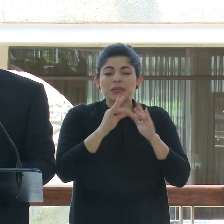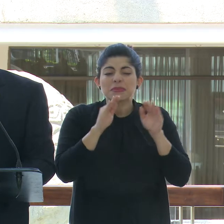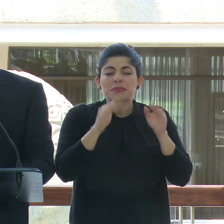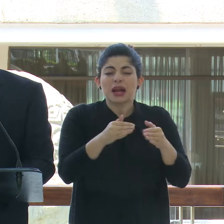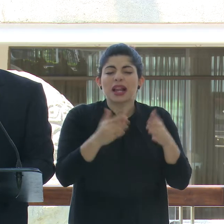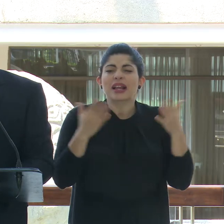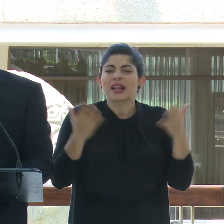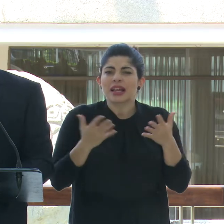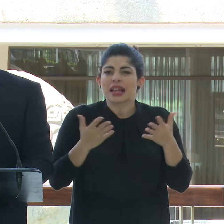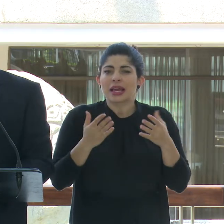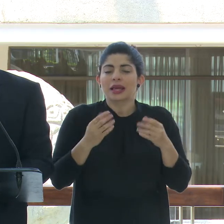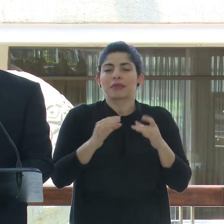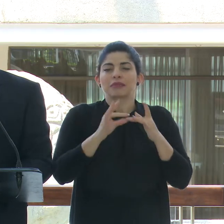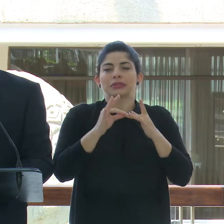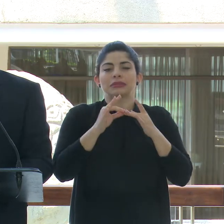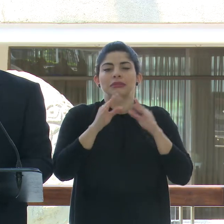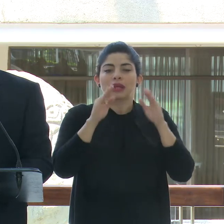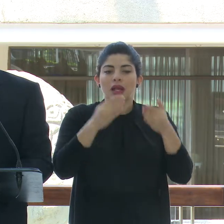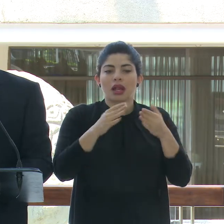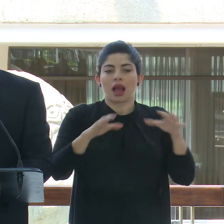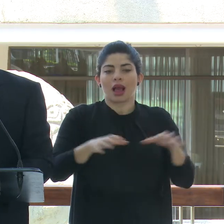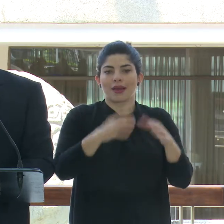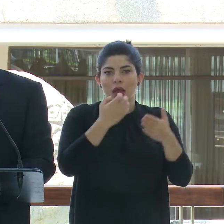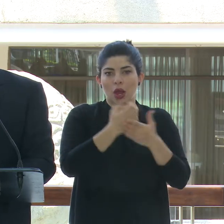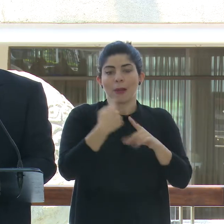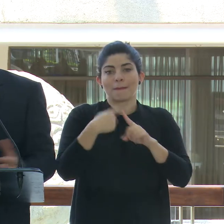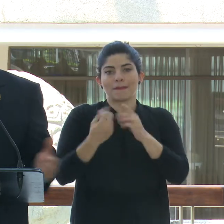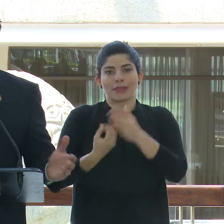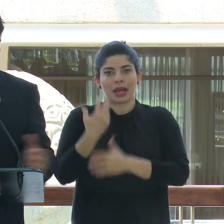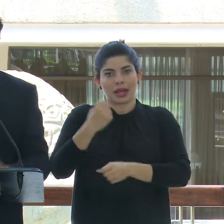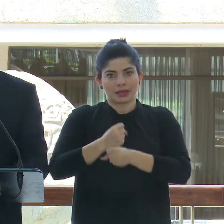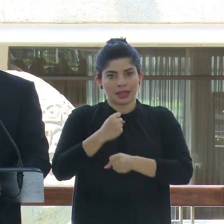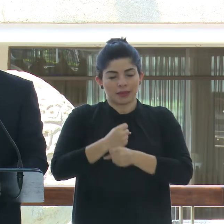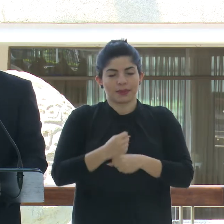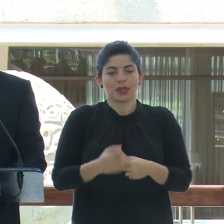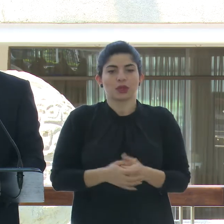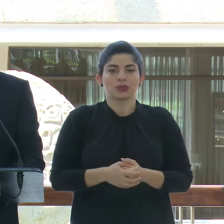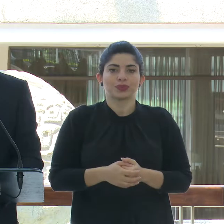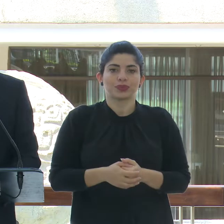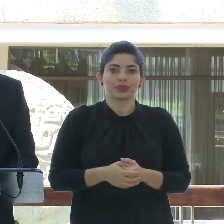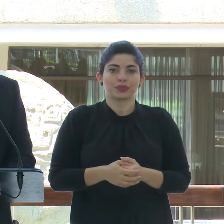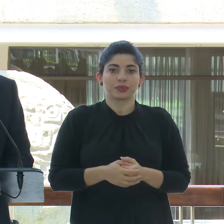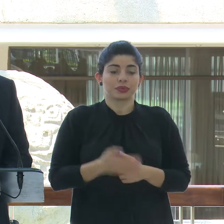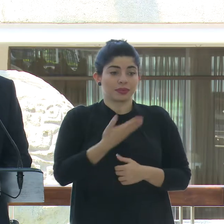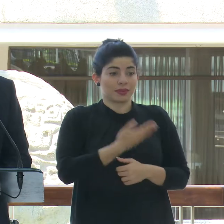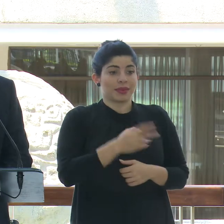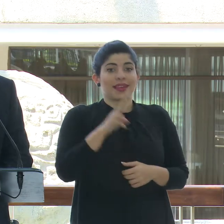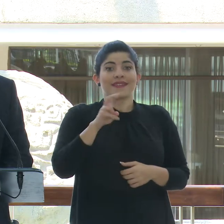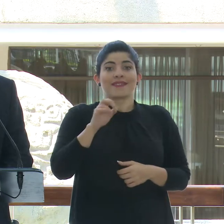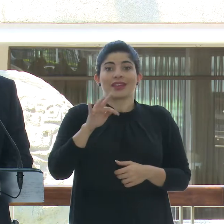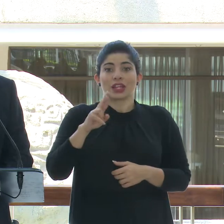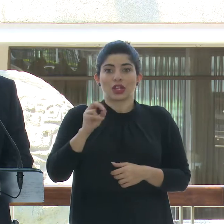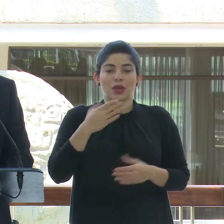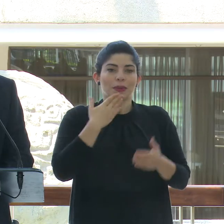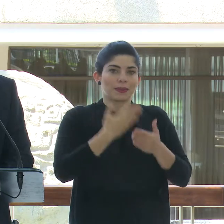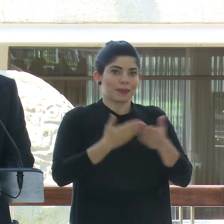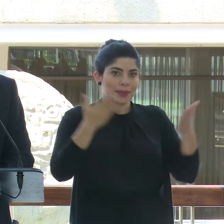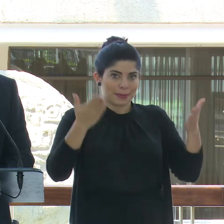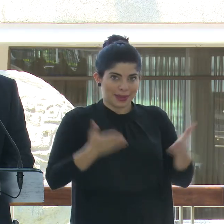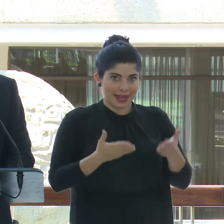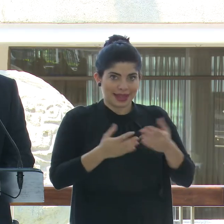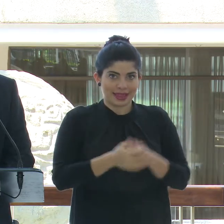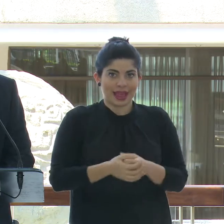materia de la reactivación económica y generación de empleo. A Víctor, darle la bienvenida.